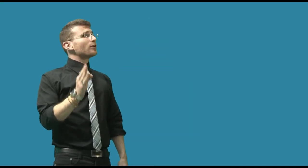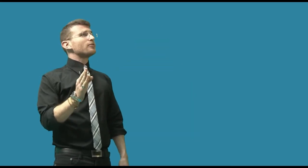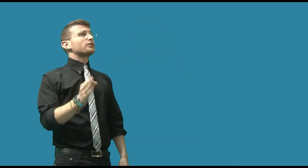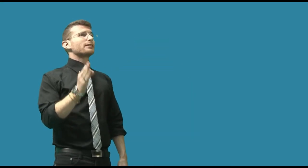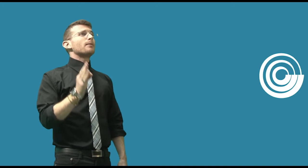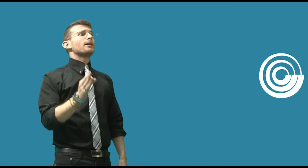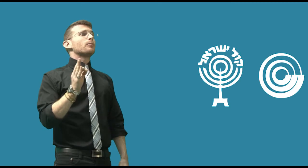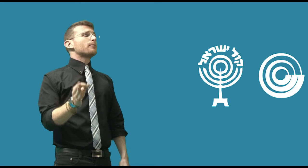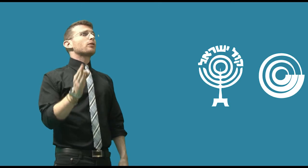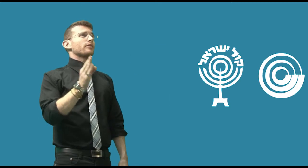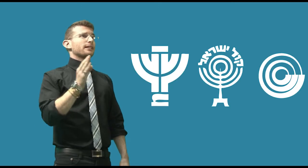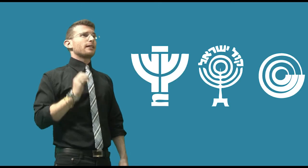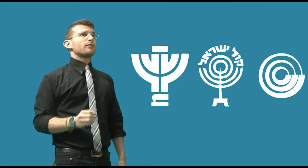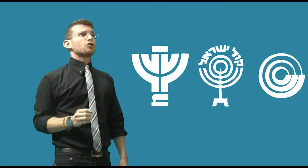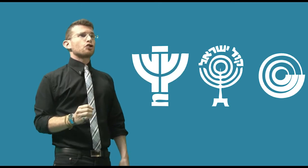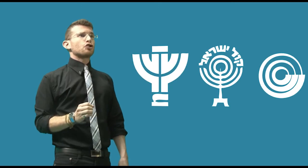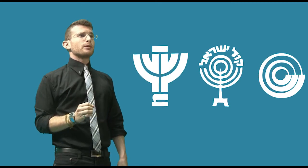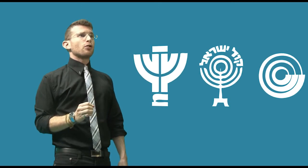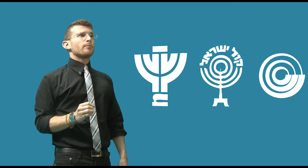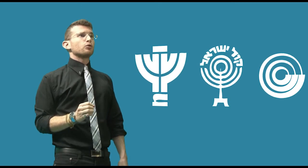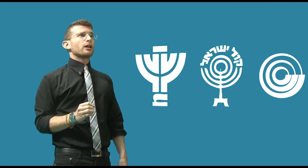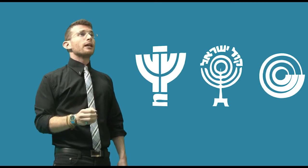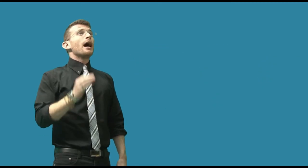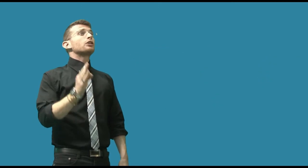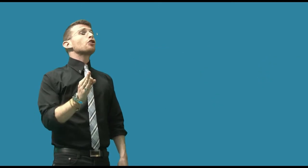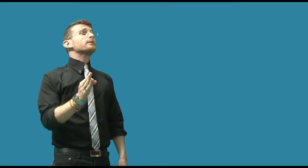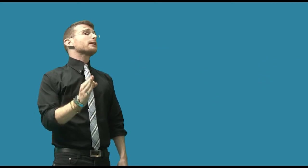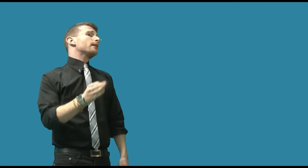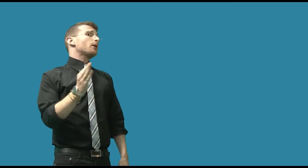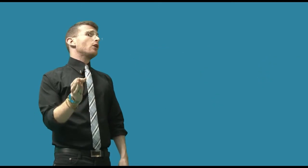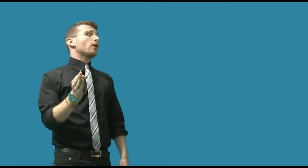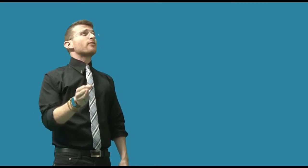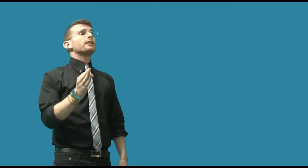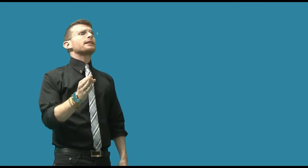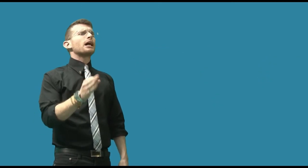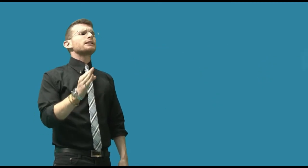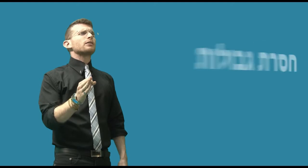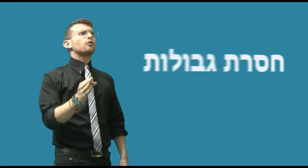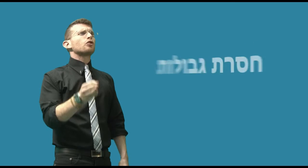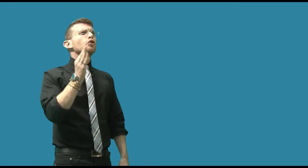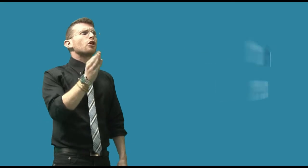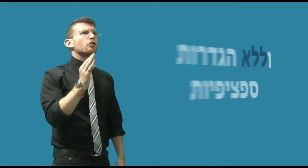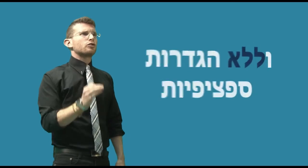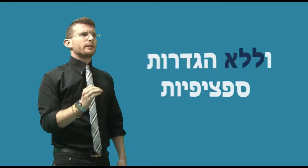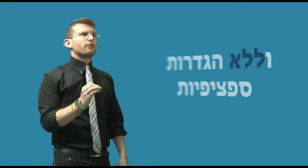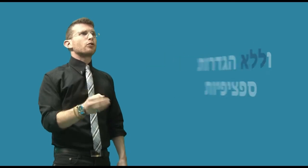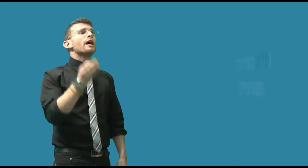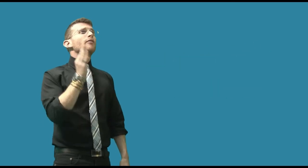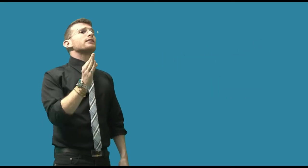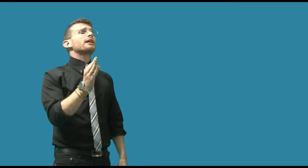לא מבוסס על מבט יומן הבוקר והסרט הערבי של 60 הצהריים בארוץ אחד. התקשורת בישראל כבכל העולם הפכה לזירה חסרת מבולות וללא הגדרות ספציפיות. היא הפכה לזירה